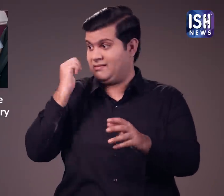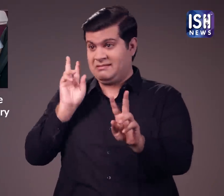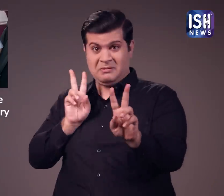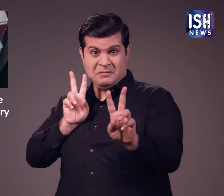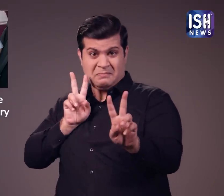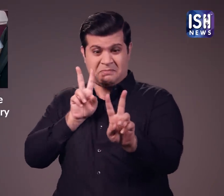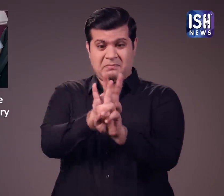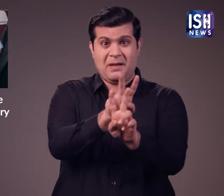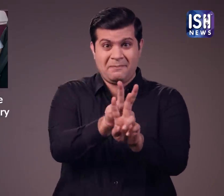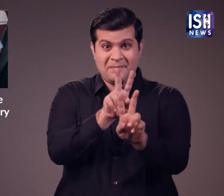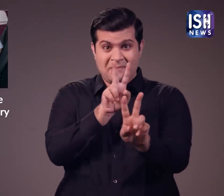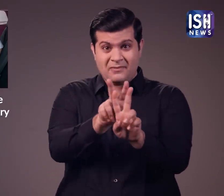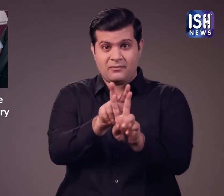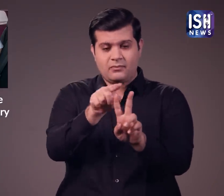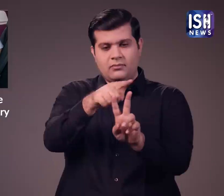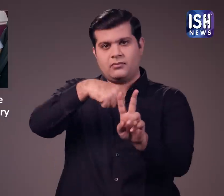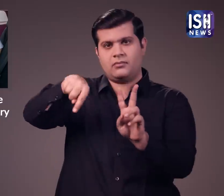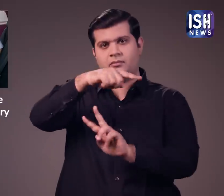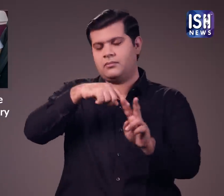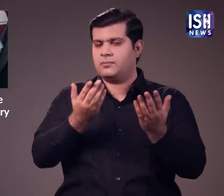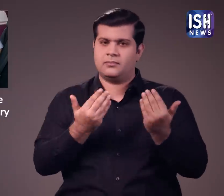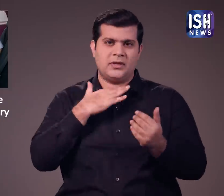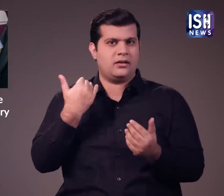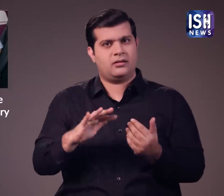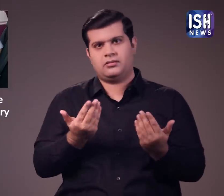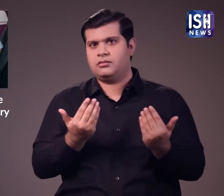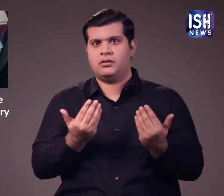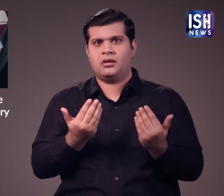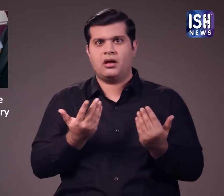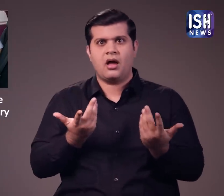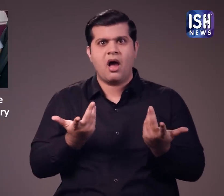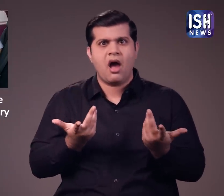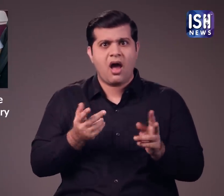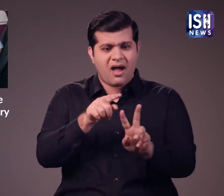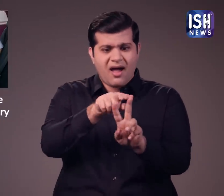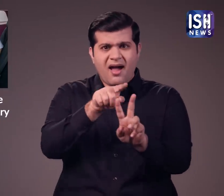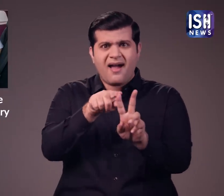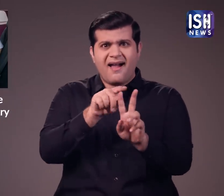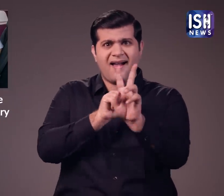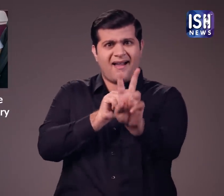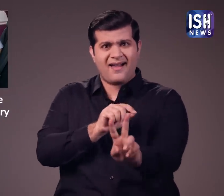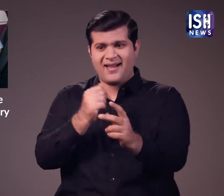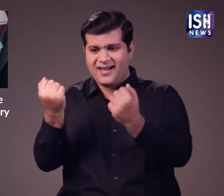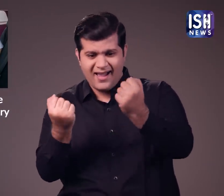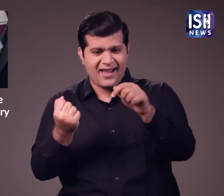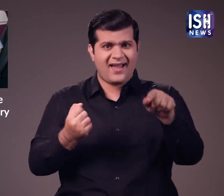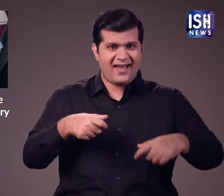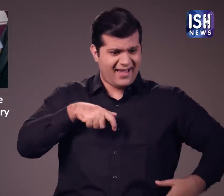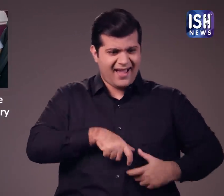आगे वाले यातरी पर फेका जाता है इसे सभी यातरीों की मौत हो सकती है यह कैसे संभव है क्योंकि आगे वाले तो seatbelt